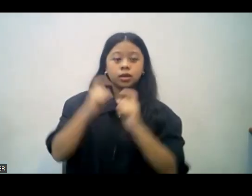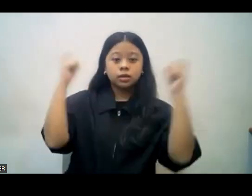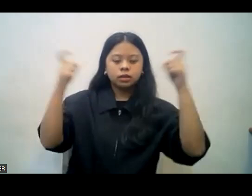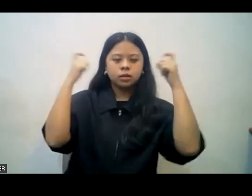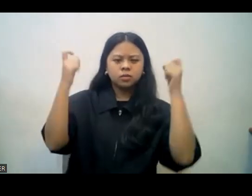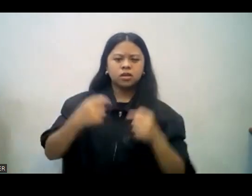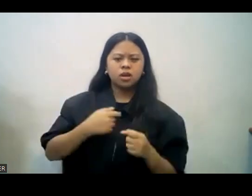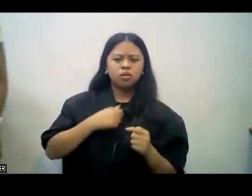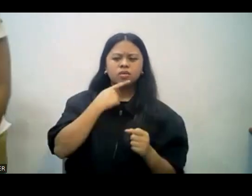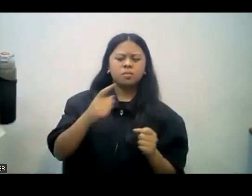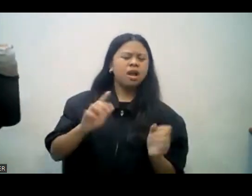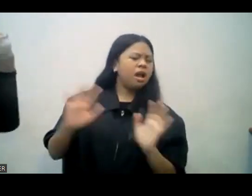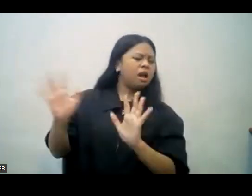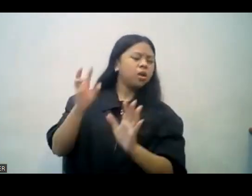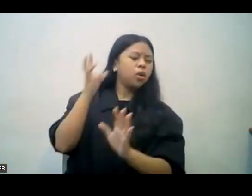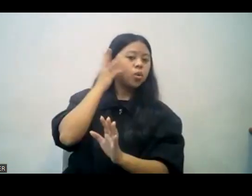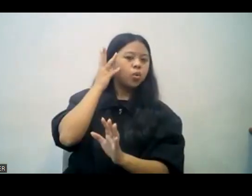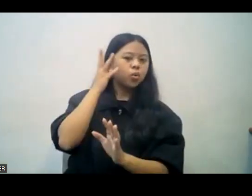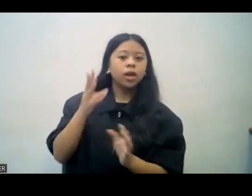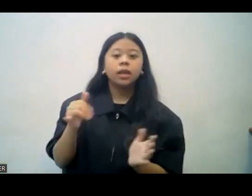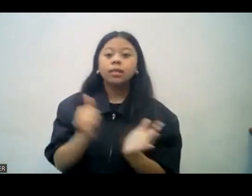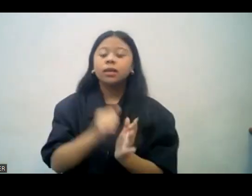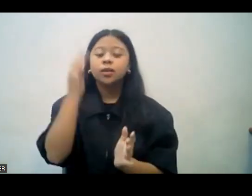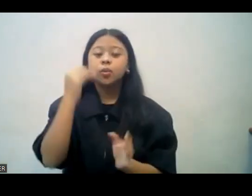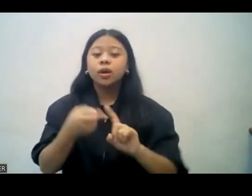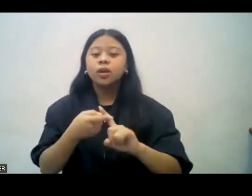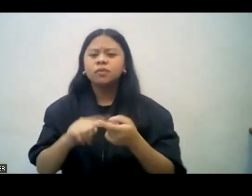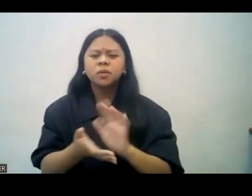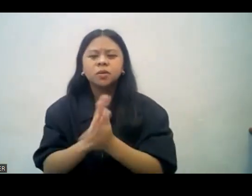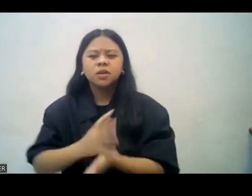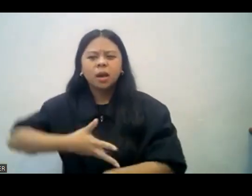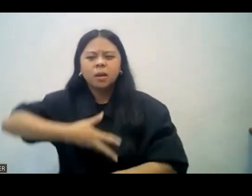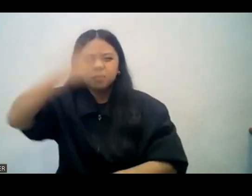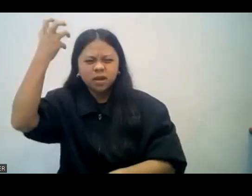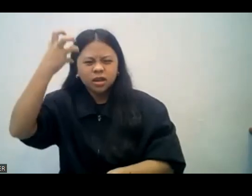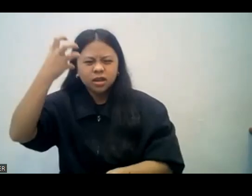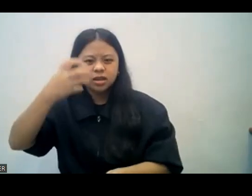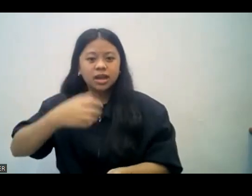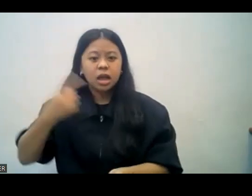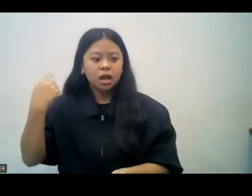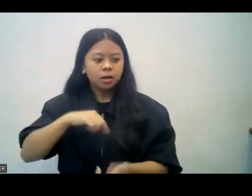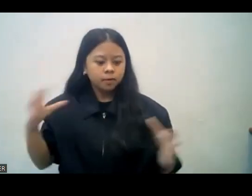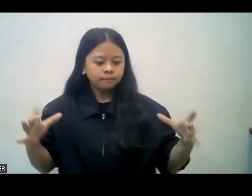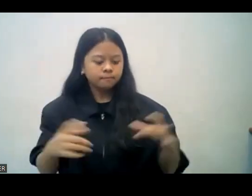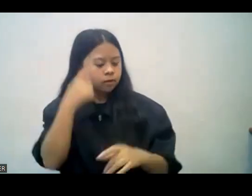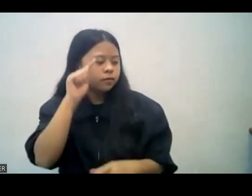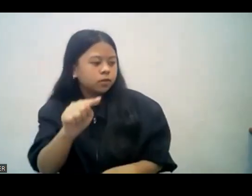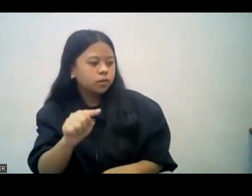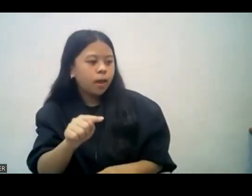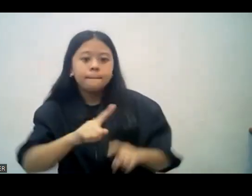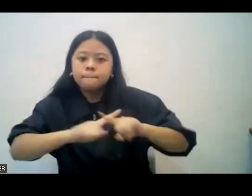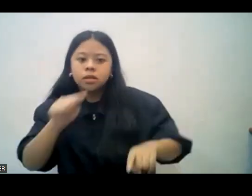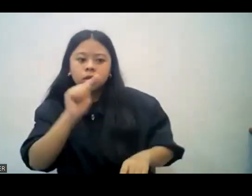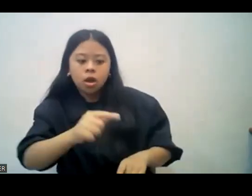all of them got angry. Kaya lahat po sila ay labis na naghalit. We gathered for you. Kaya nagpunta kami para sa'yo. You